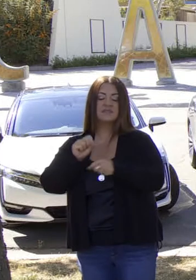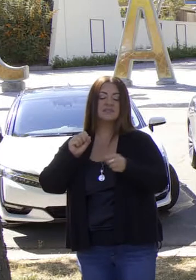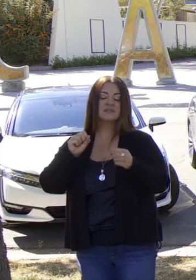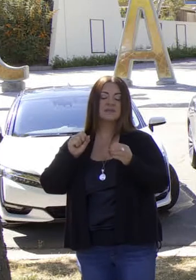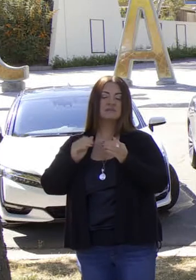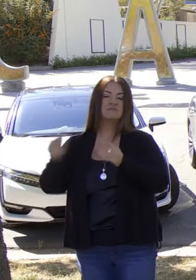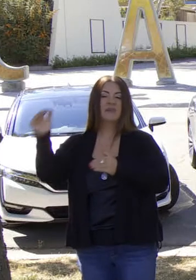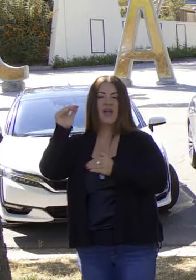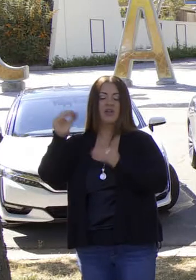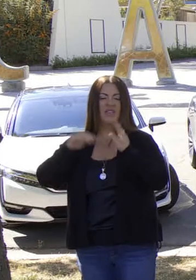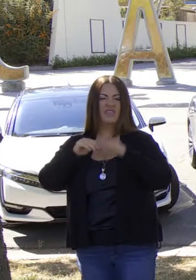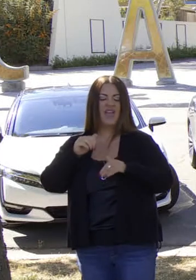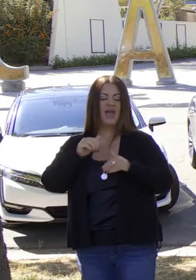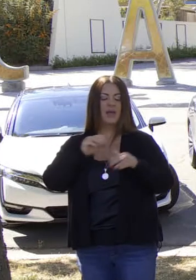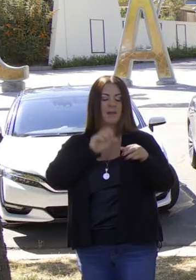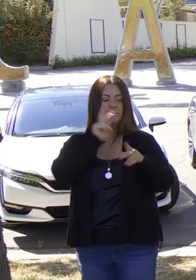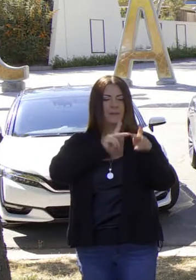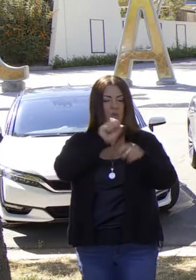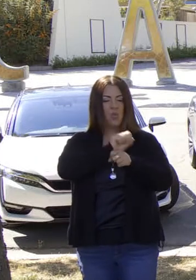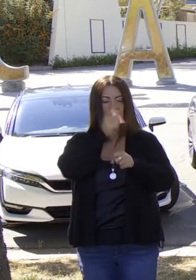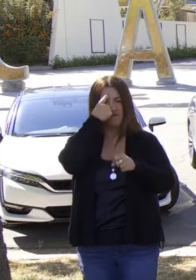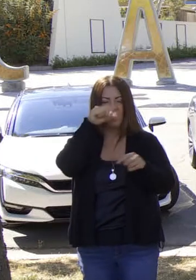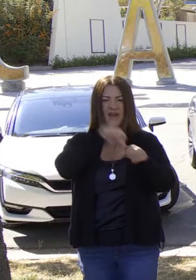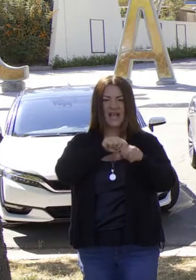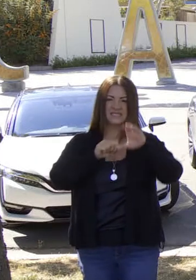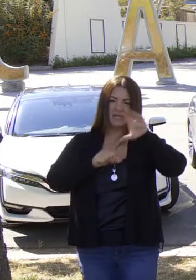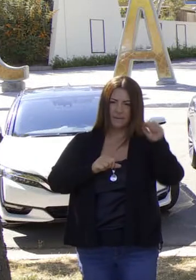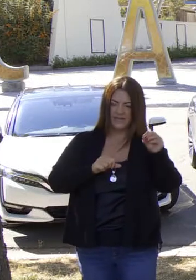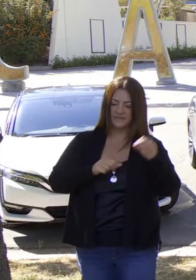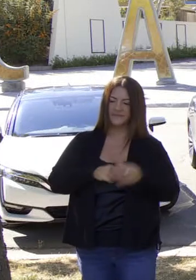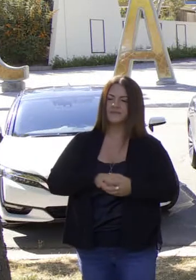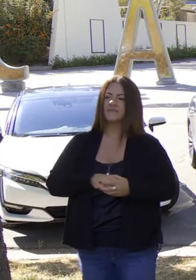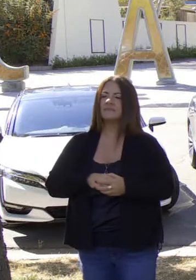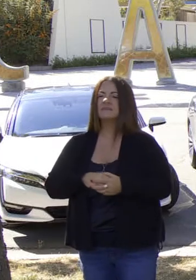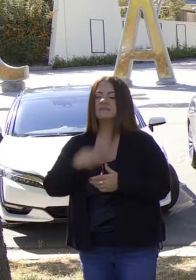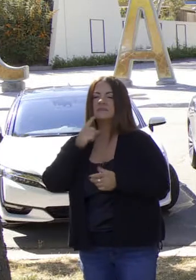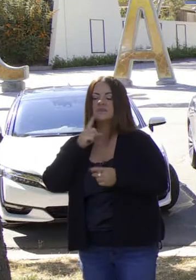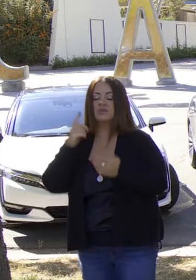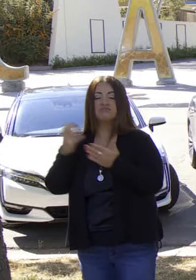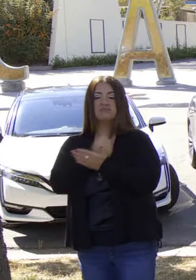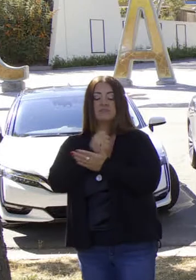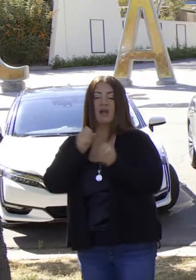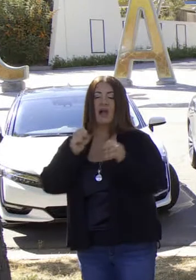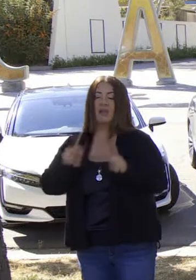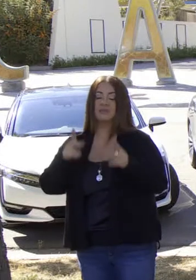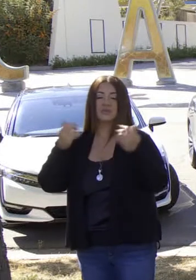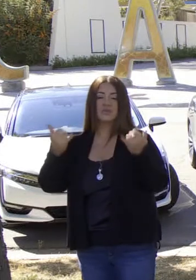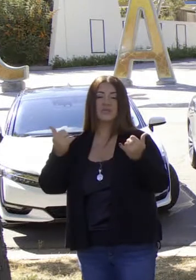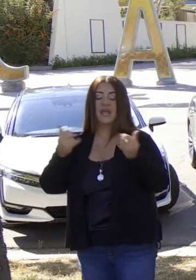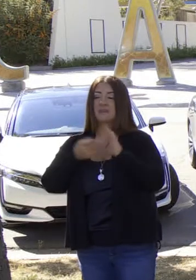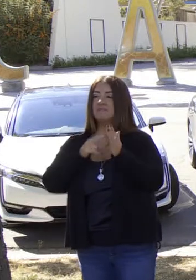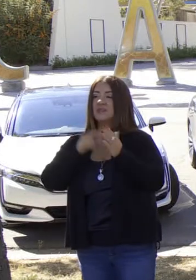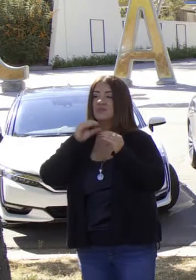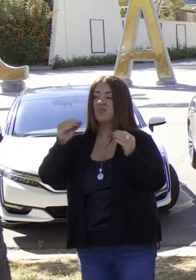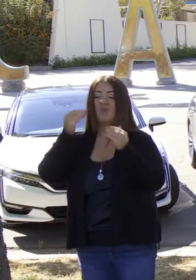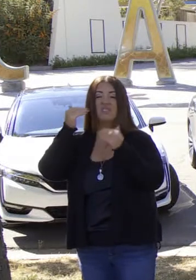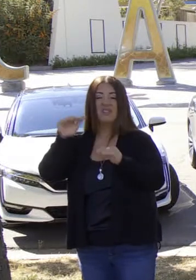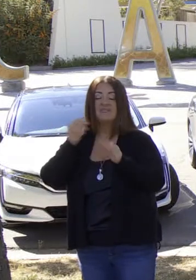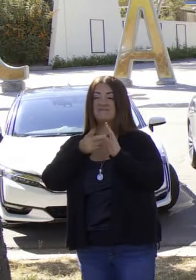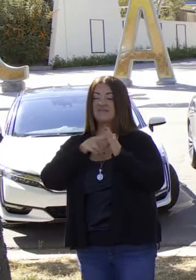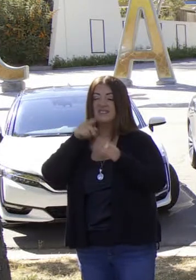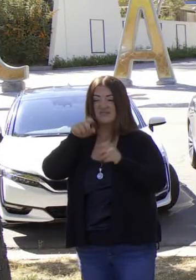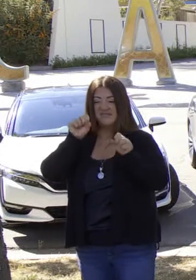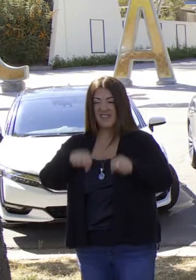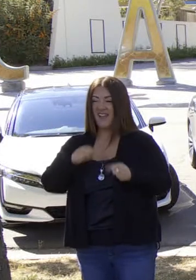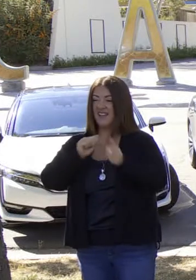lleva mayoría en el estado de California. O sea que en California, la